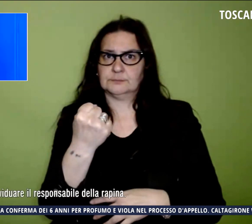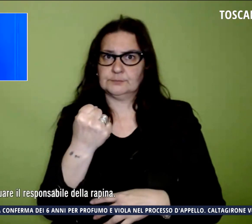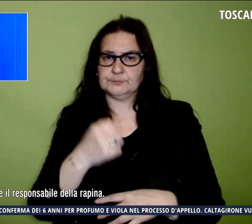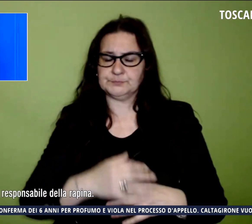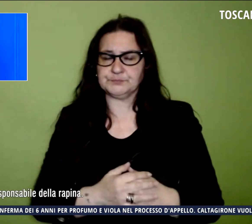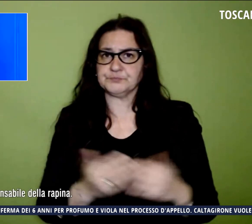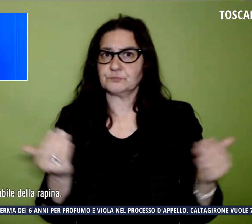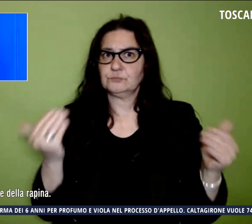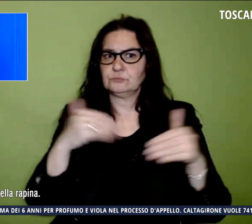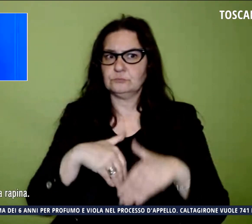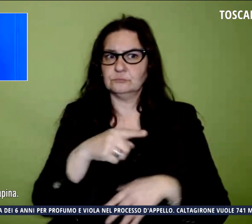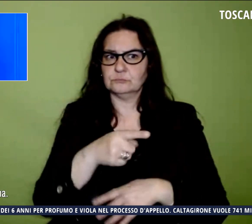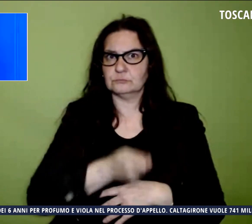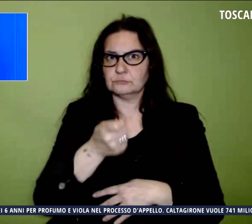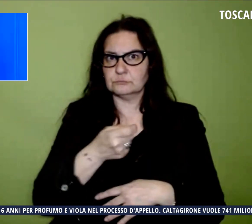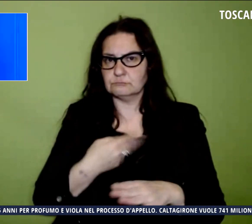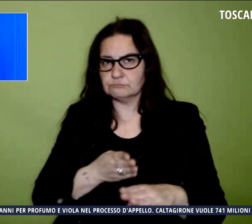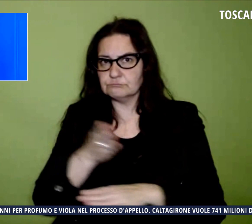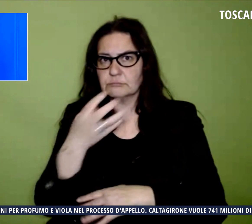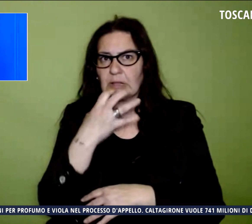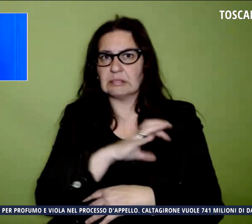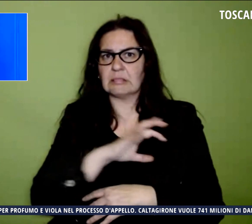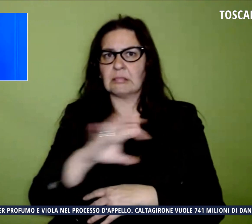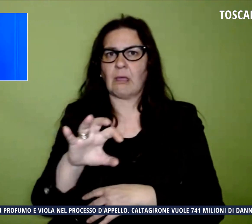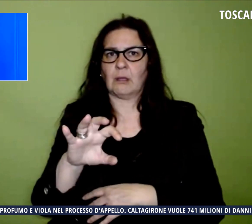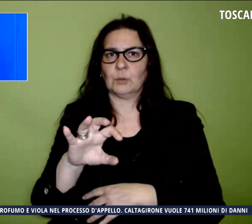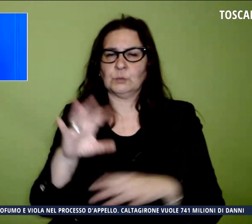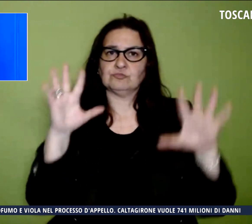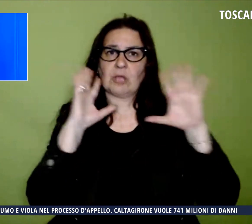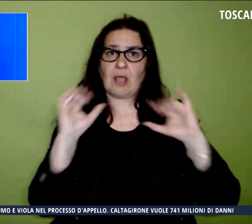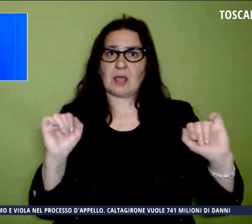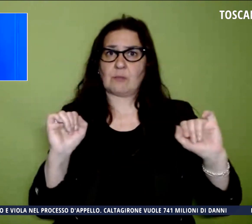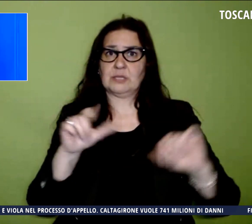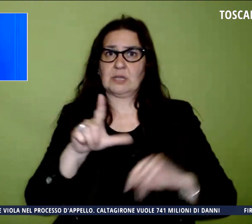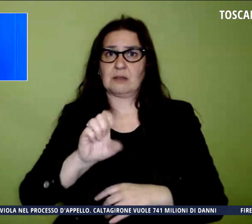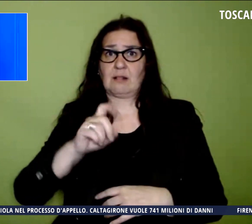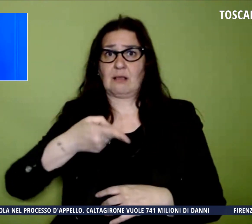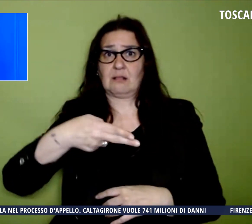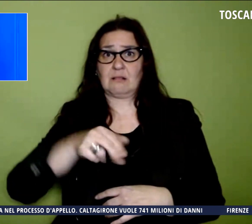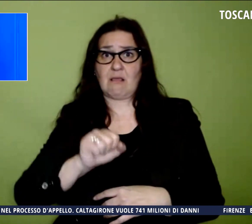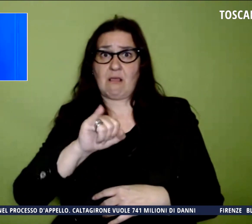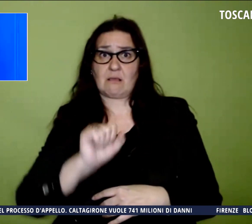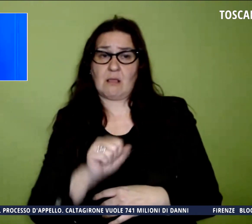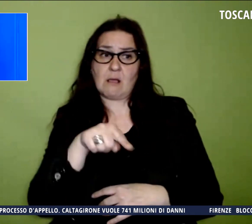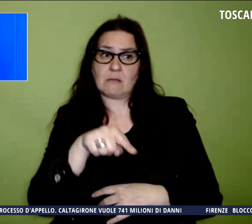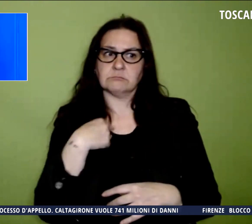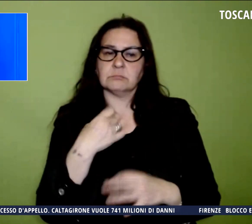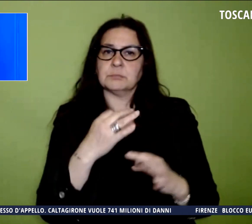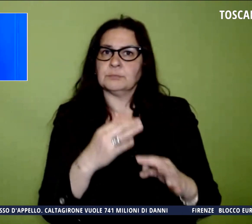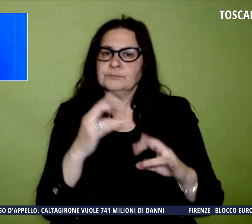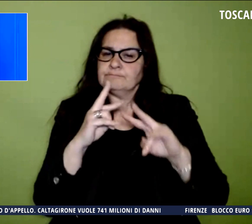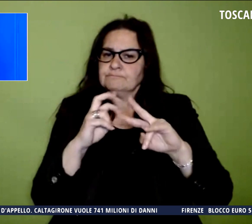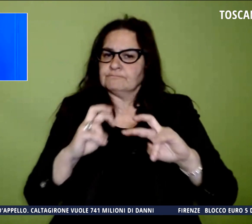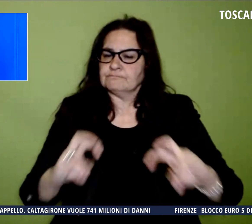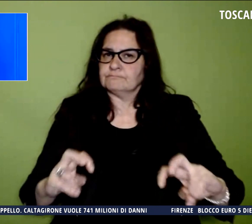pensionato ha presentato denuncia alla stazione carabinieri di Legnaia. Anche in questo caso sono al vaglio dei carabinieri